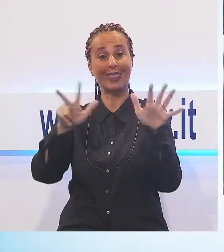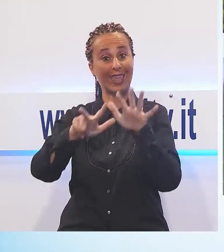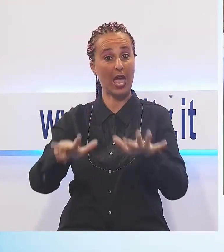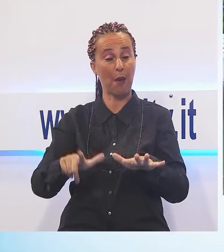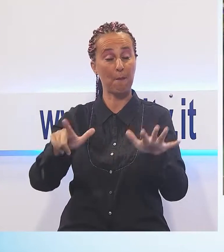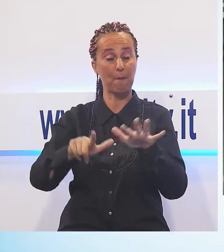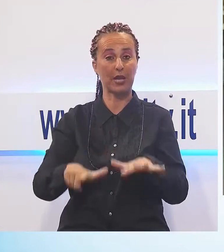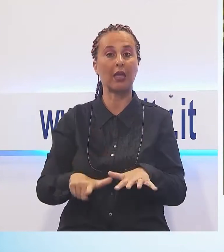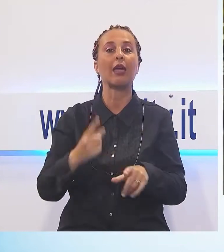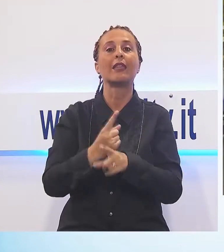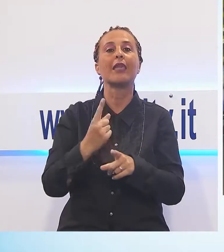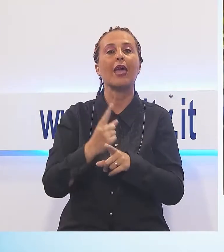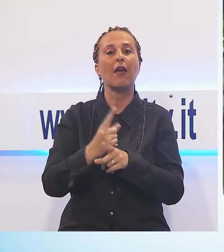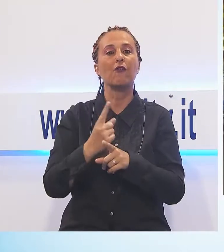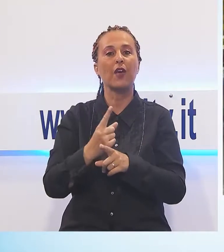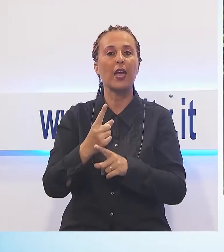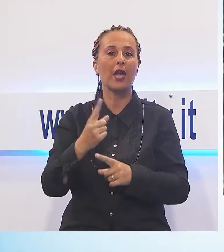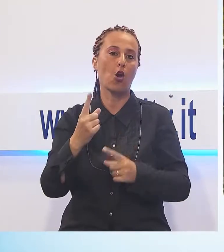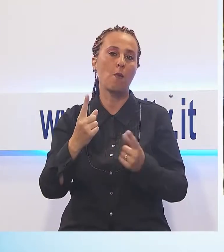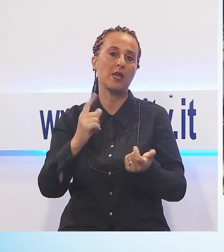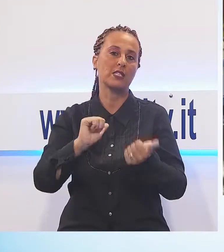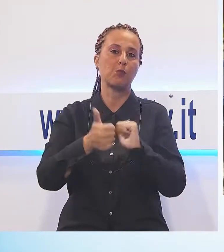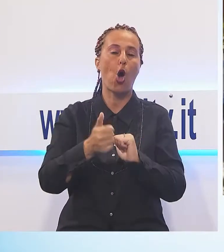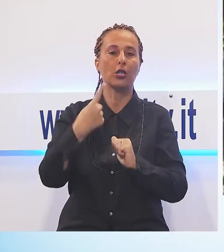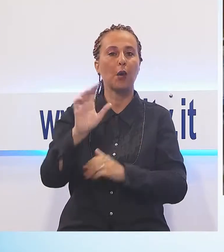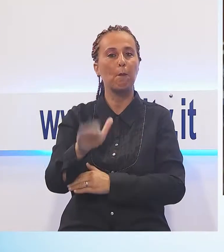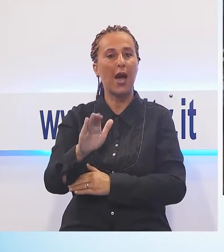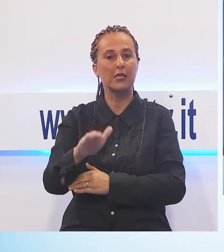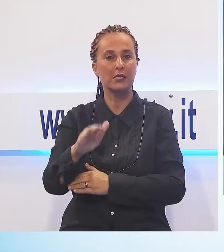sulla panchina di Torino, il leggendario coach americano.